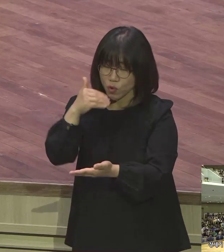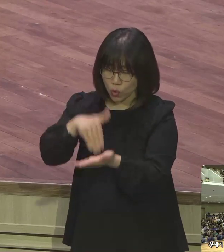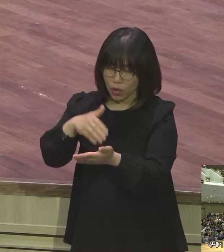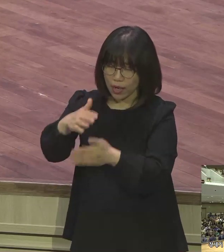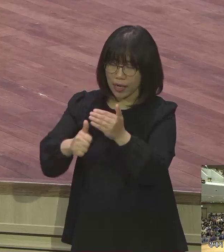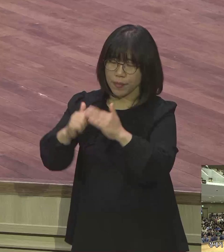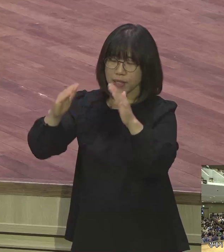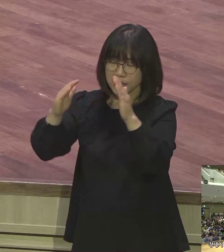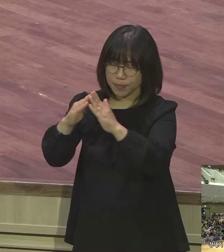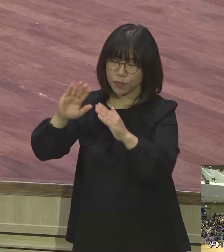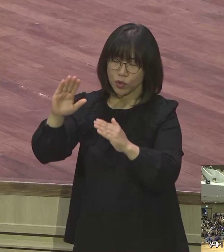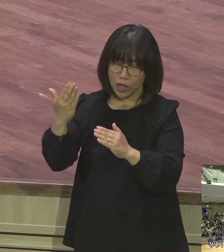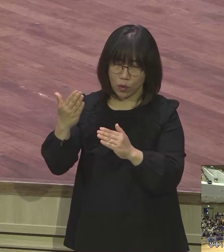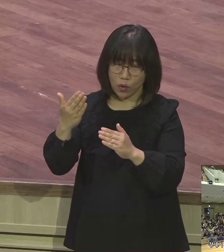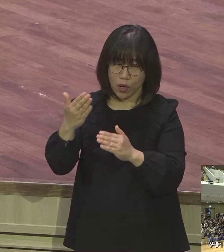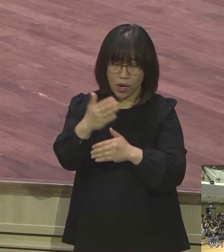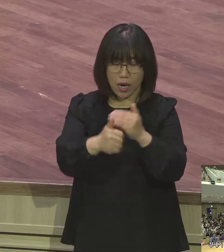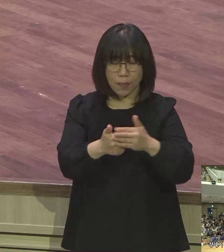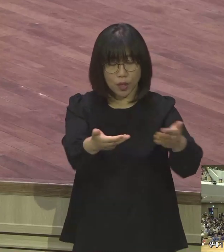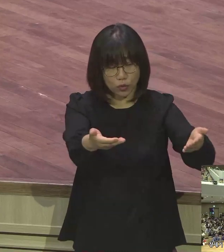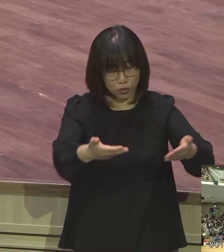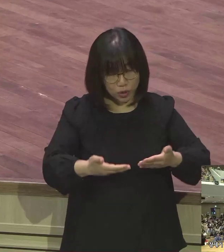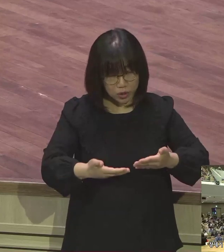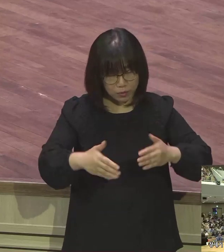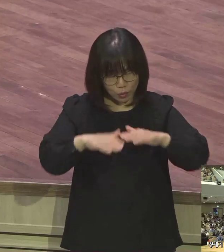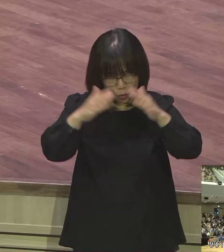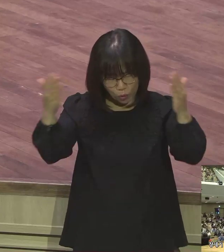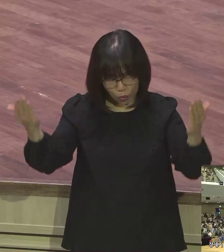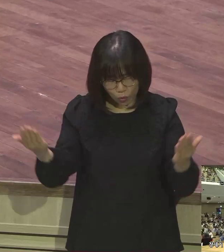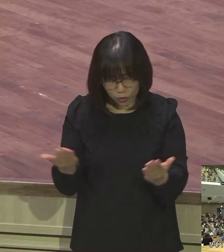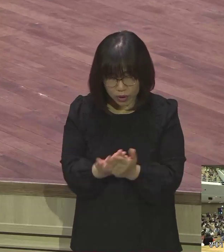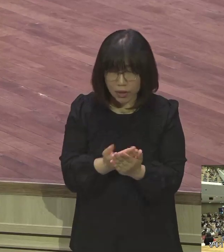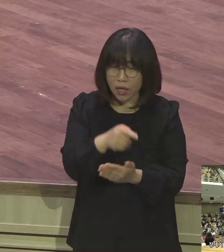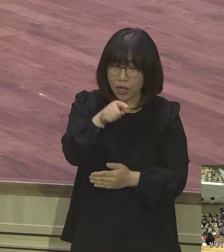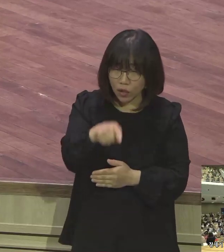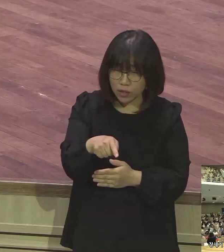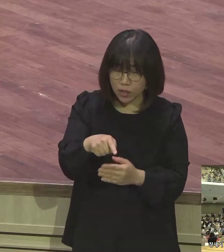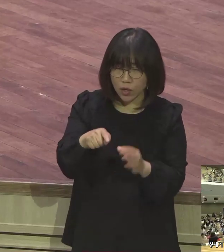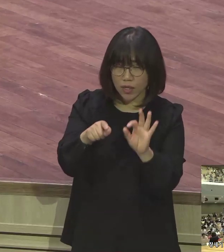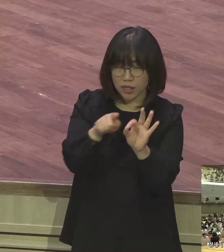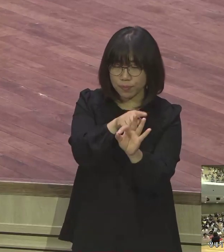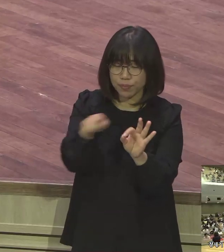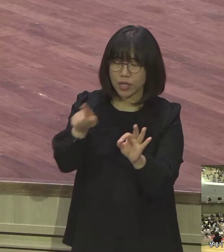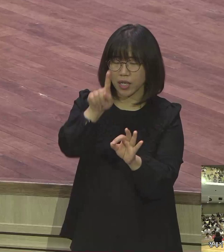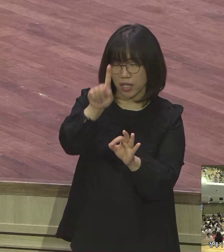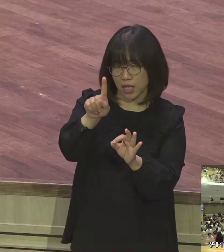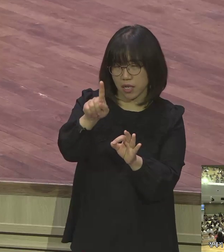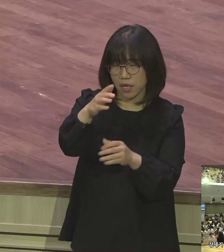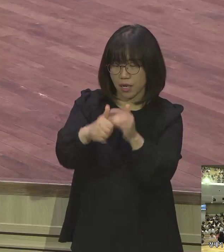내게 주신 모든 것에서 10분의 1을 내가 반드시 여 하나님께 드리겠나이다 하였더라